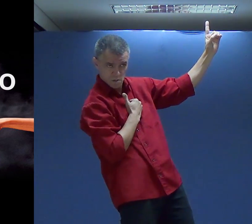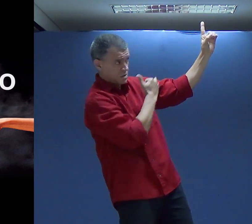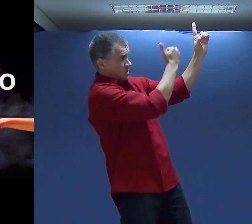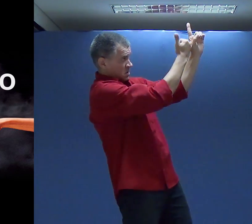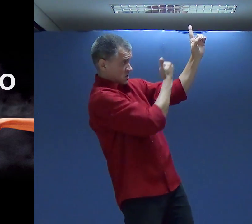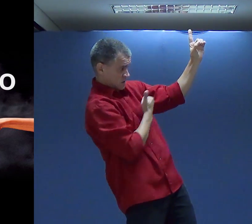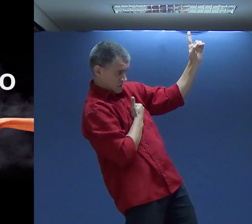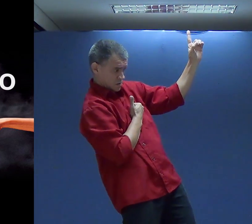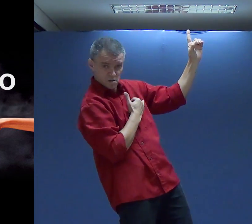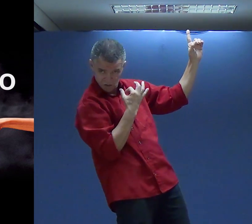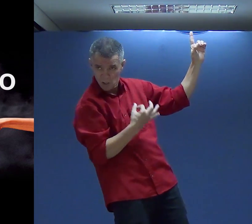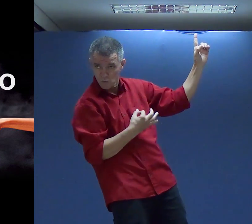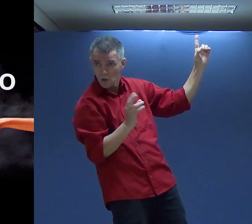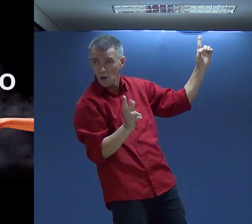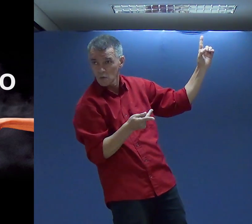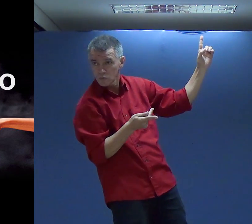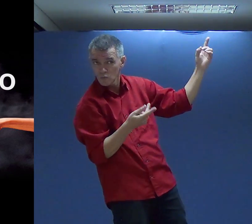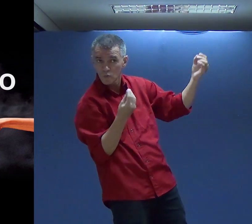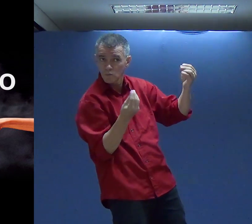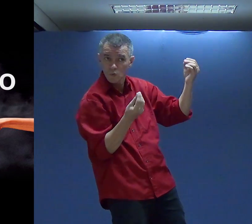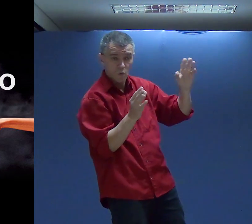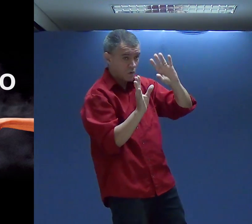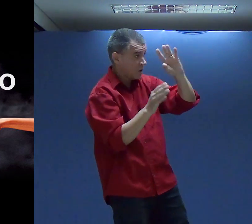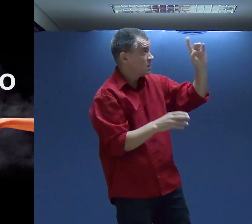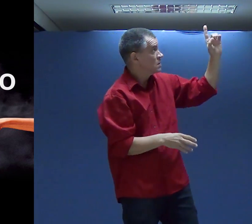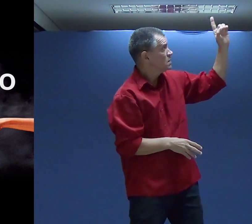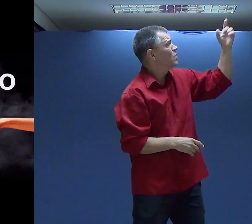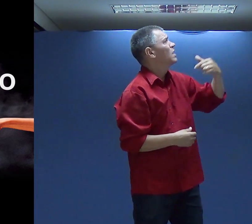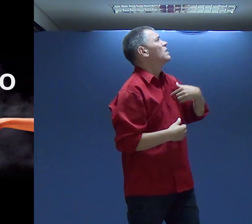Ou eu preciso Do perdão De Deus O que é certo